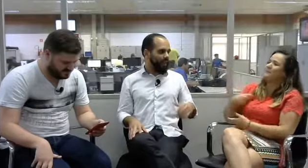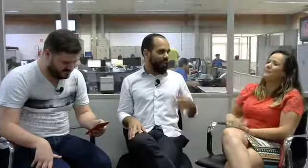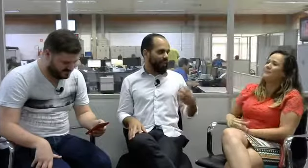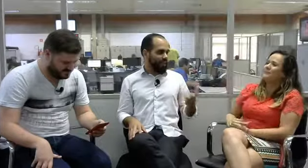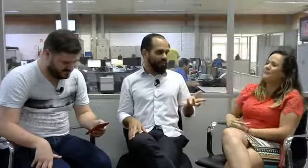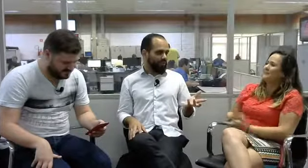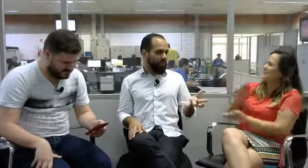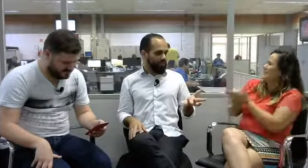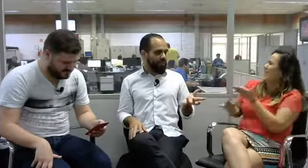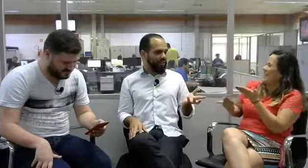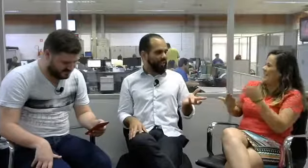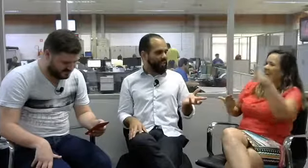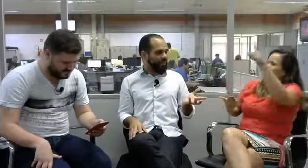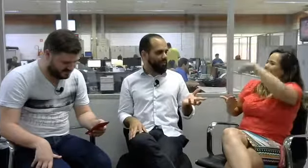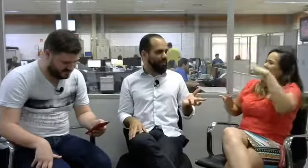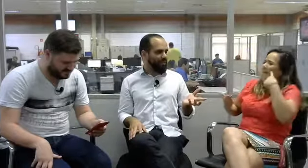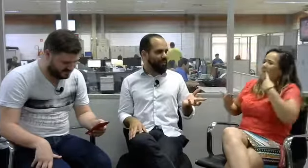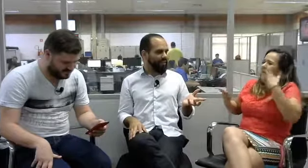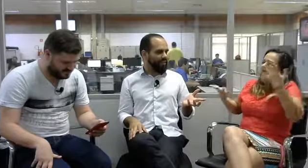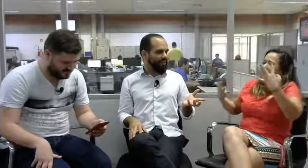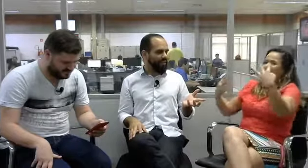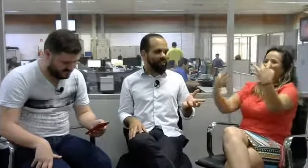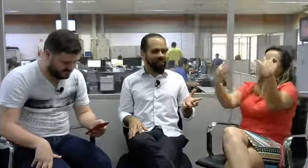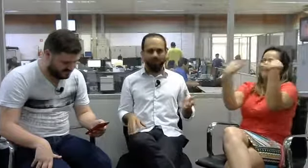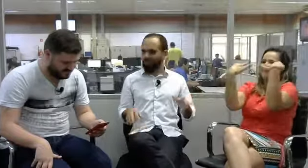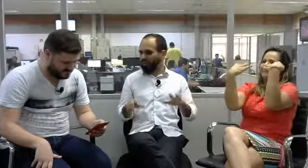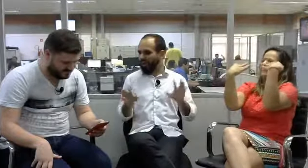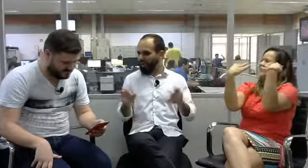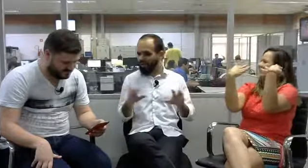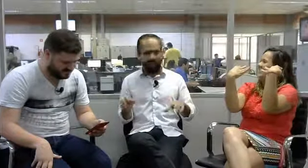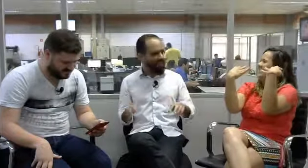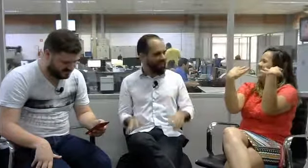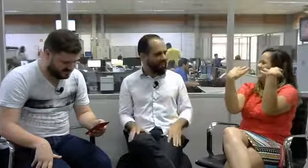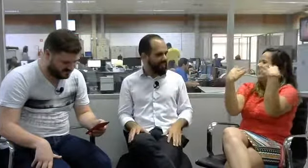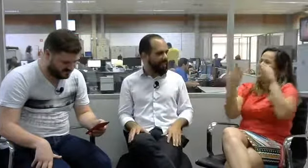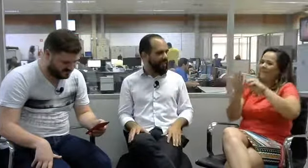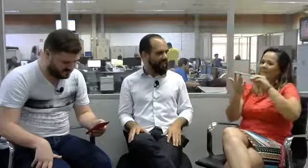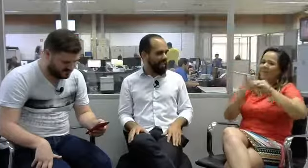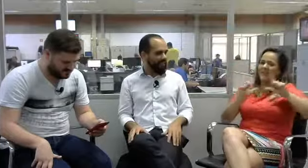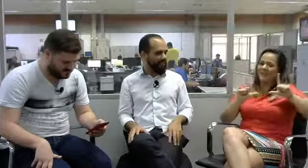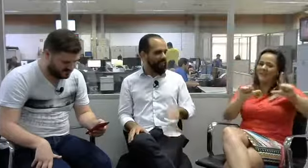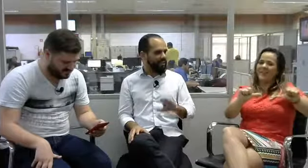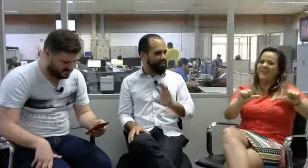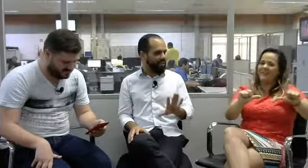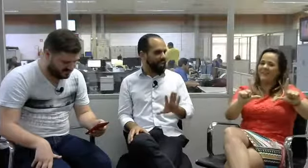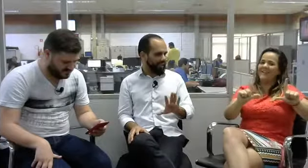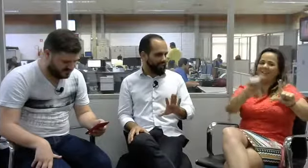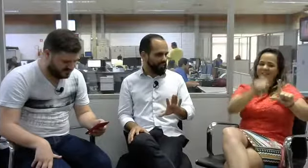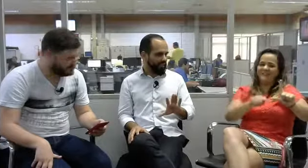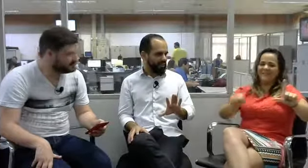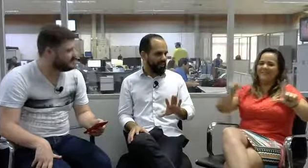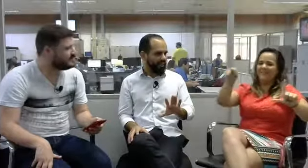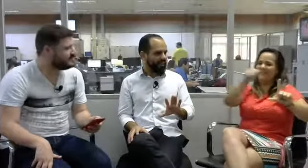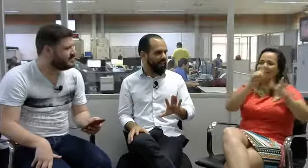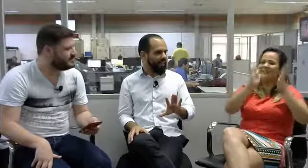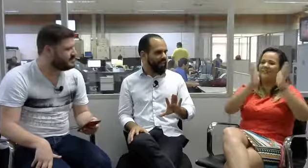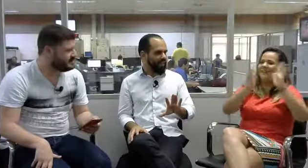Então, no caso da Jaqueline, por exemplo, está dizendo que se tivesse só a fala aqui, ela precisaria dos sinais, né? E